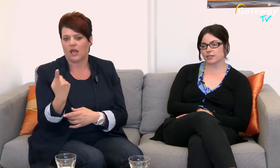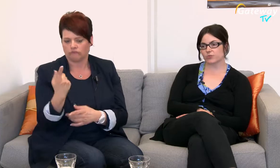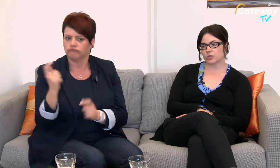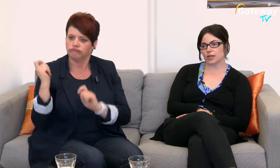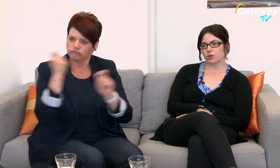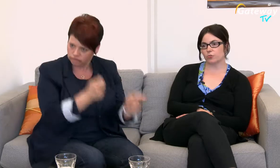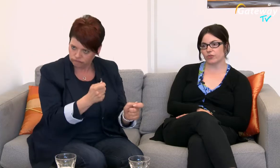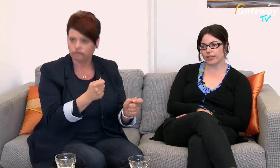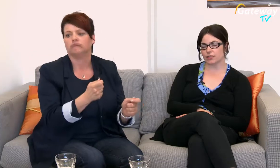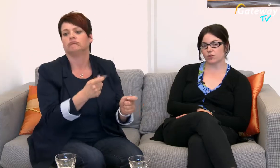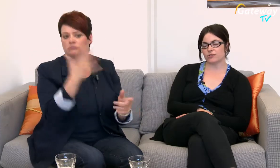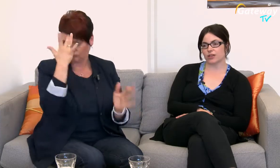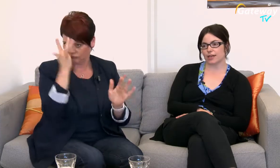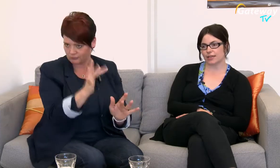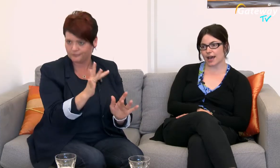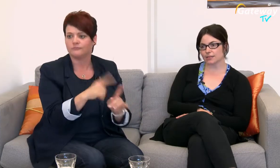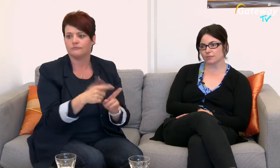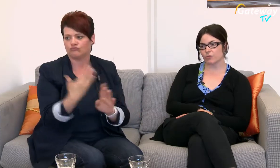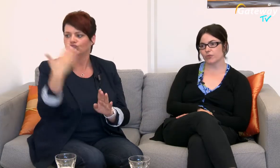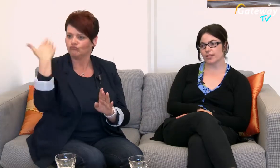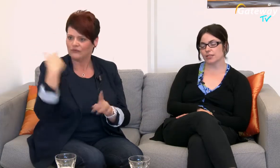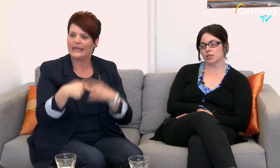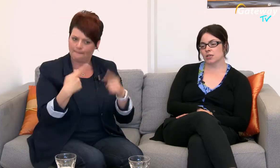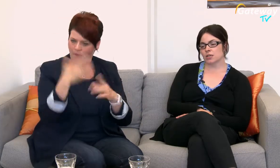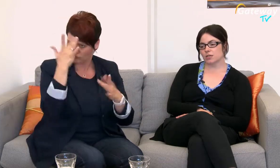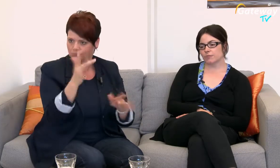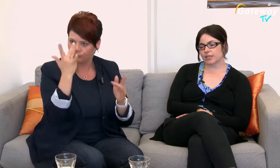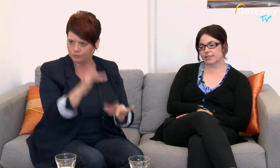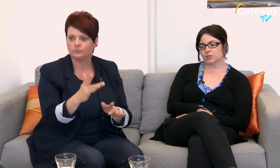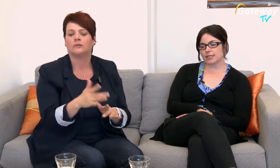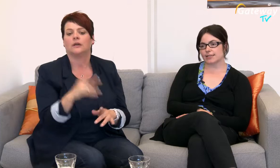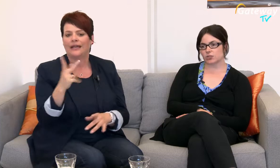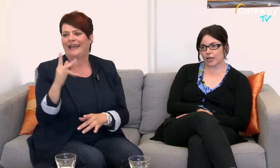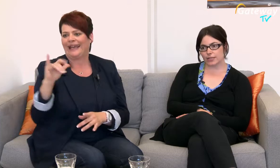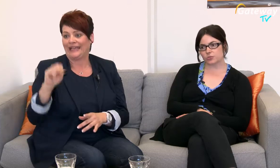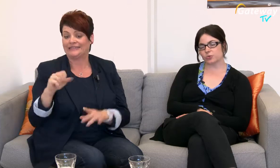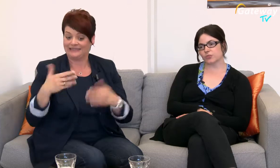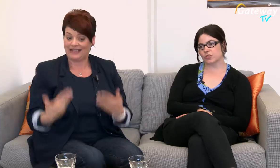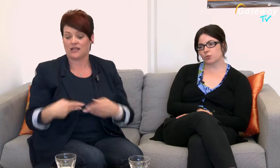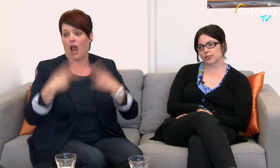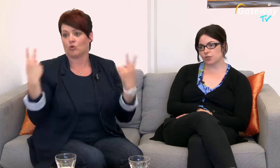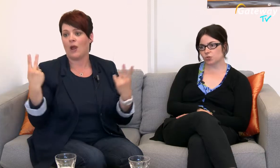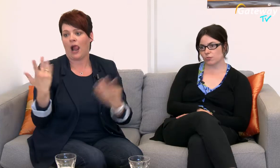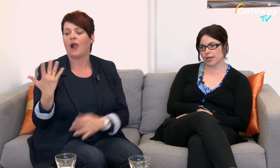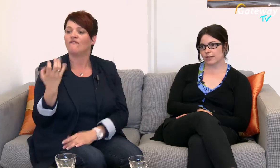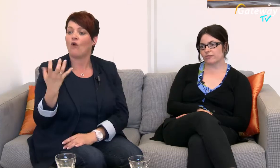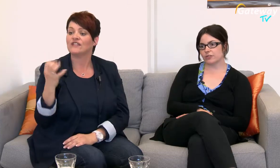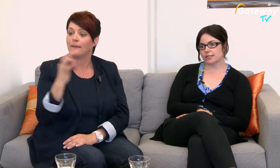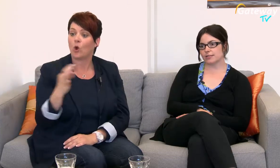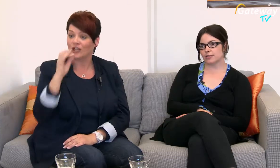Es wurde dann auch bewilligt, auch in den vergangenen Jahren immer bewilligt KISS wird jetzt aktuell zu 50% aus Studienbeiträgen finanziert